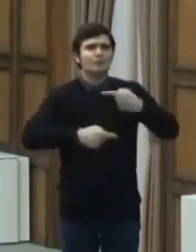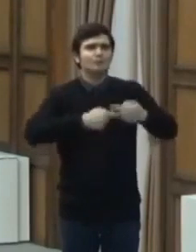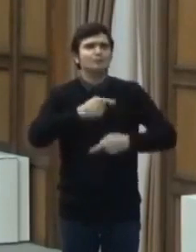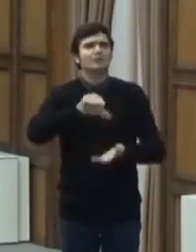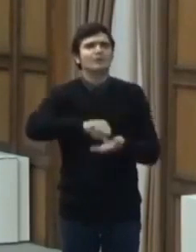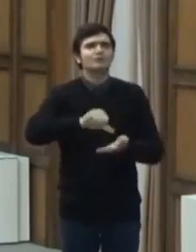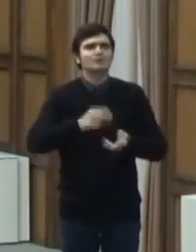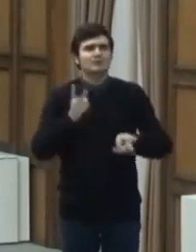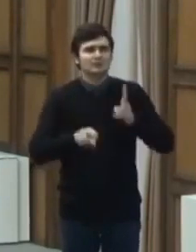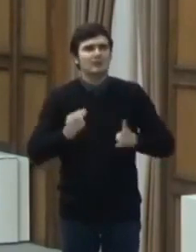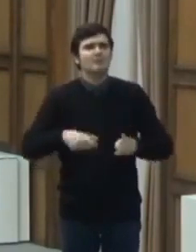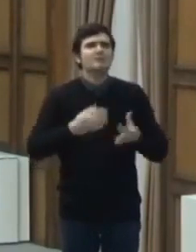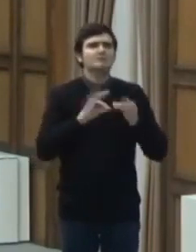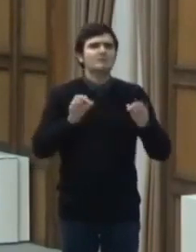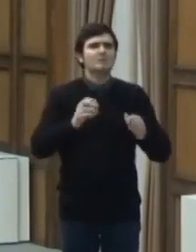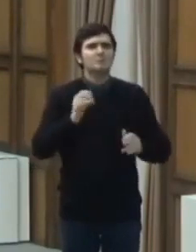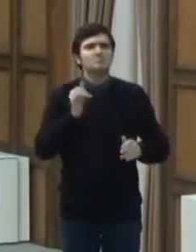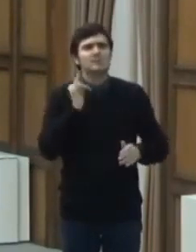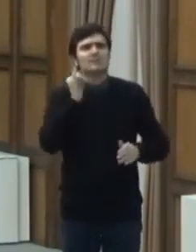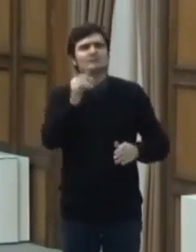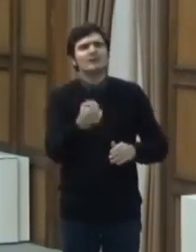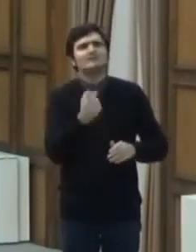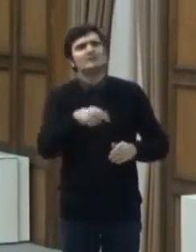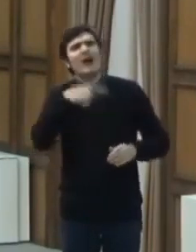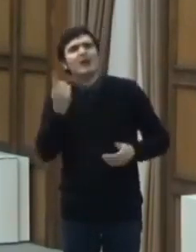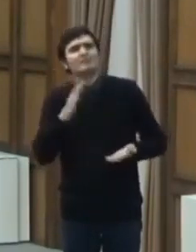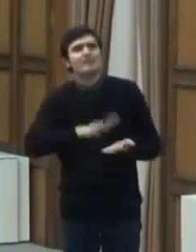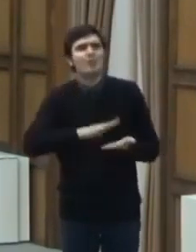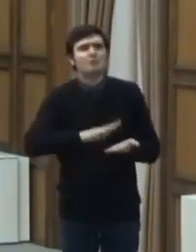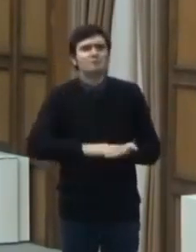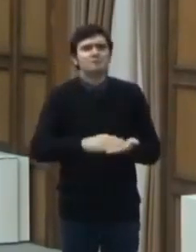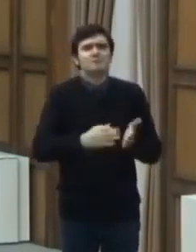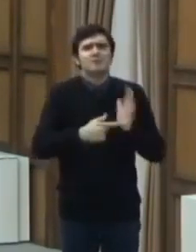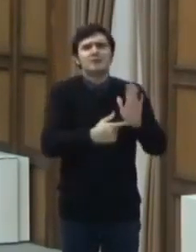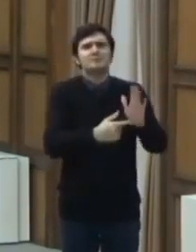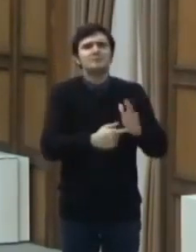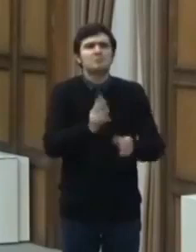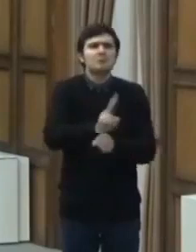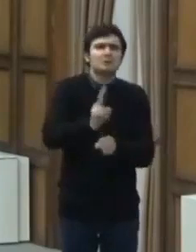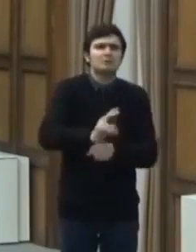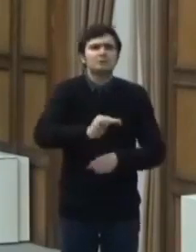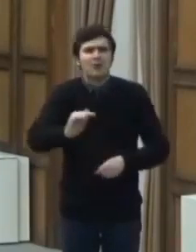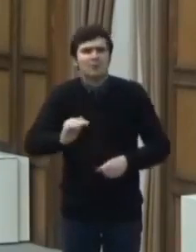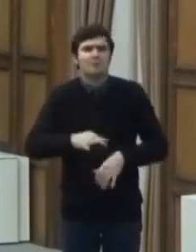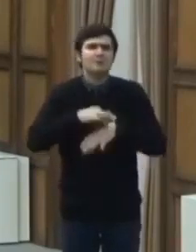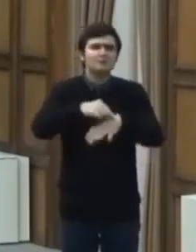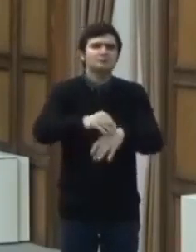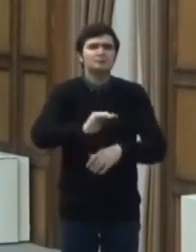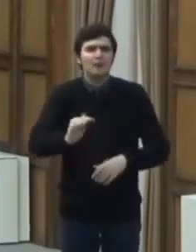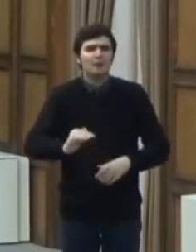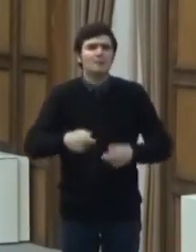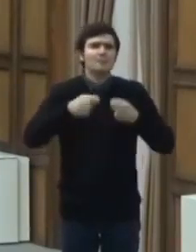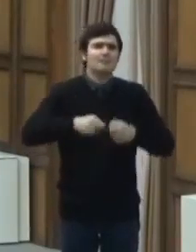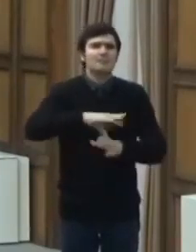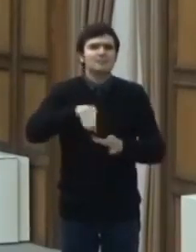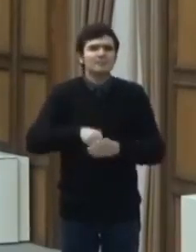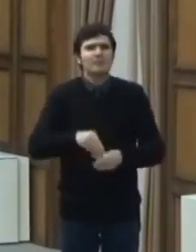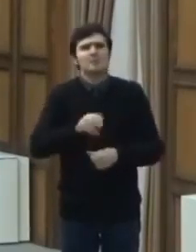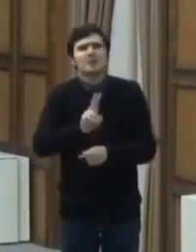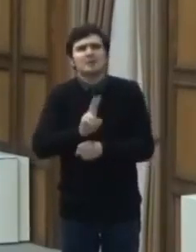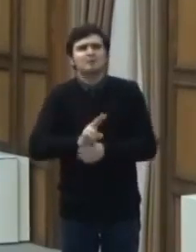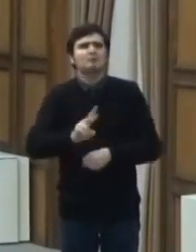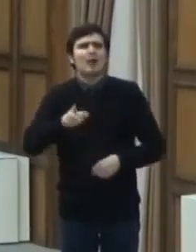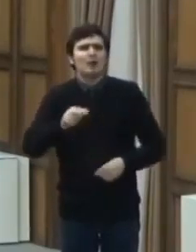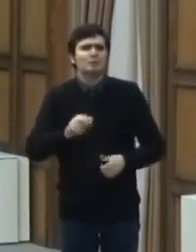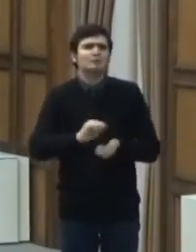de tratament, deplasarea din alte motive justificate, precum îngrijirea însoțirea copiilor, membrilor de familie, îngrijirea unei rude, afin